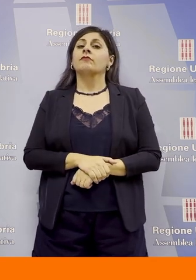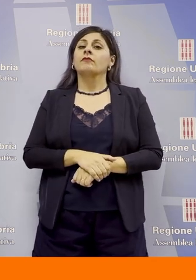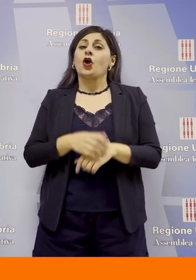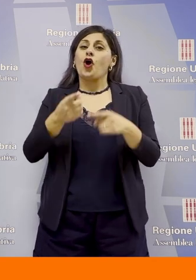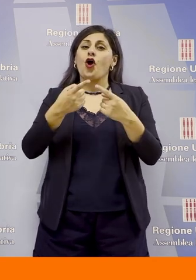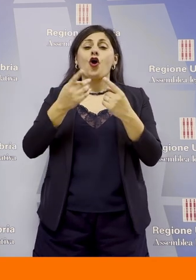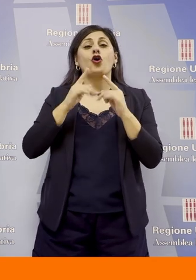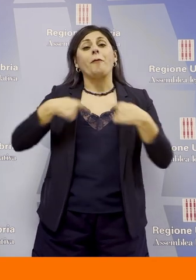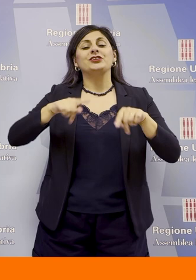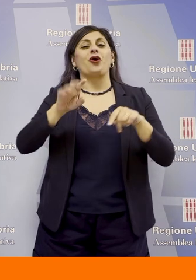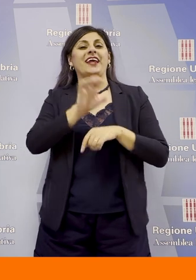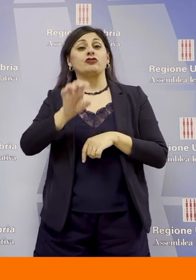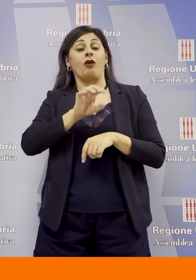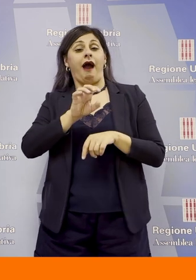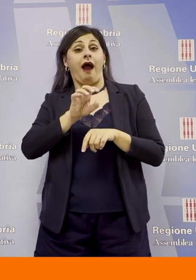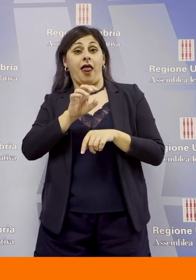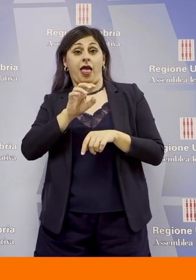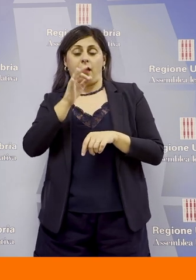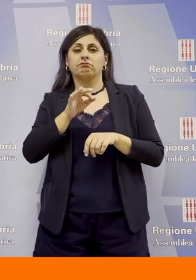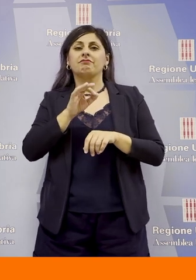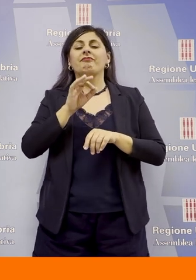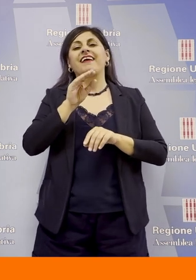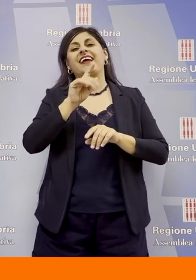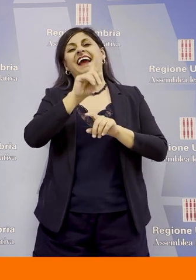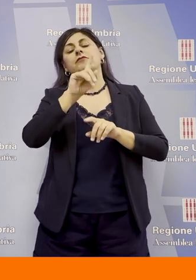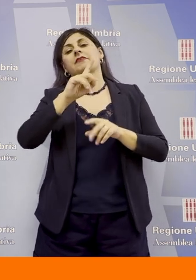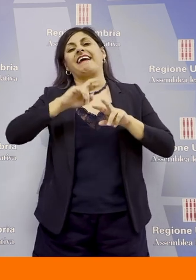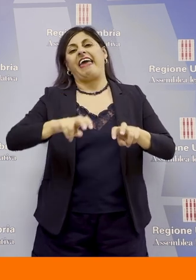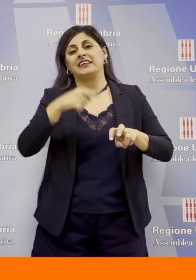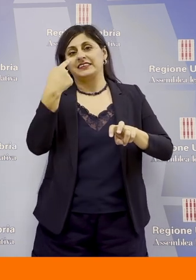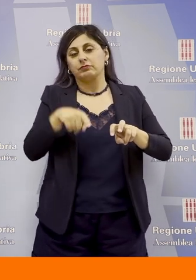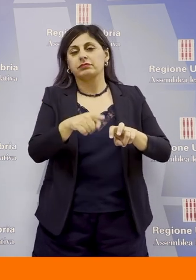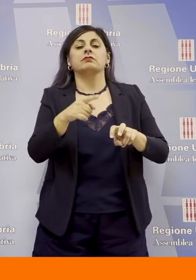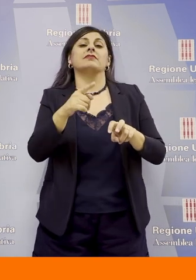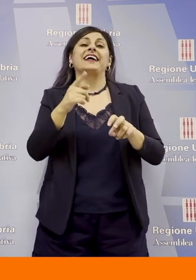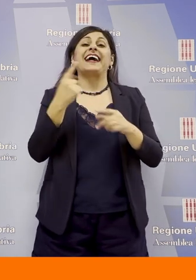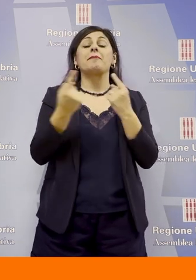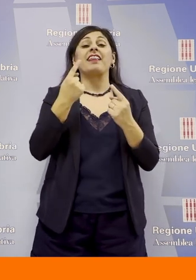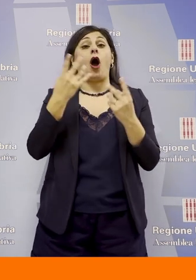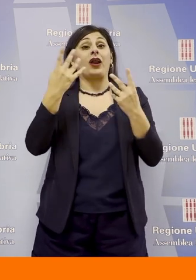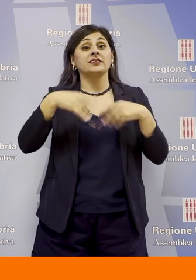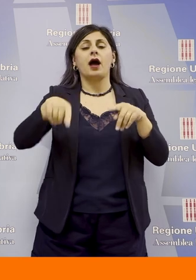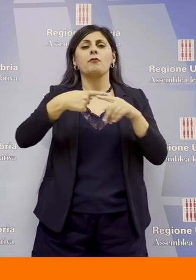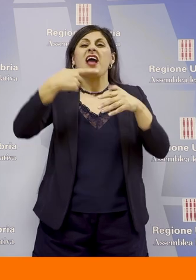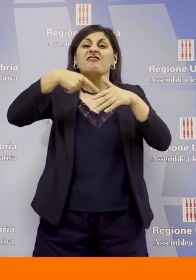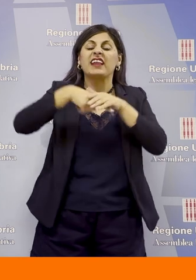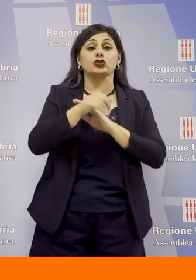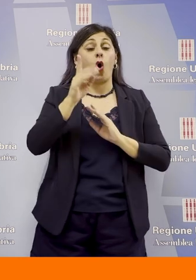regionale d'inchiesta sulla criminalità organizzata e sulle infiltrazioni mafiose, presieduta dal consigliere Eugenio